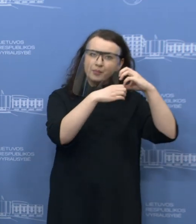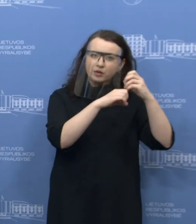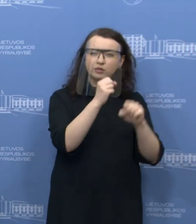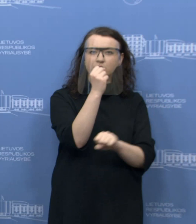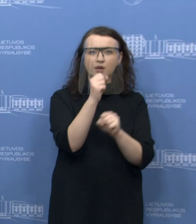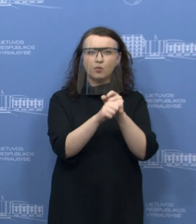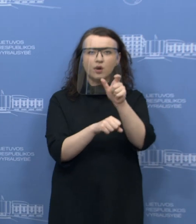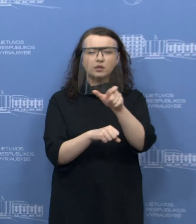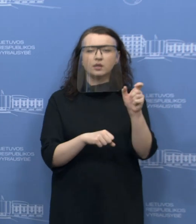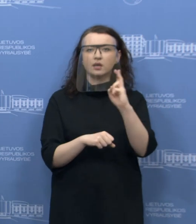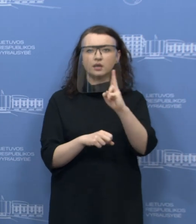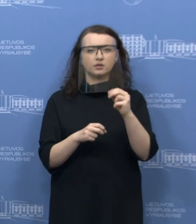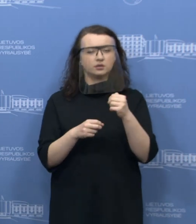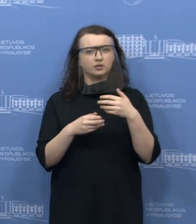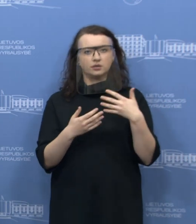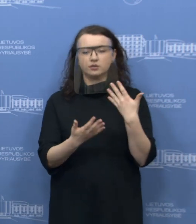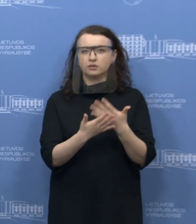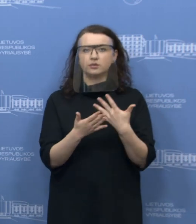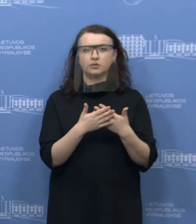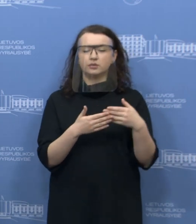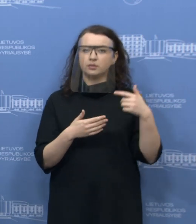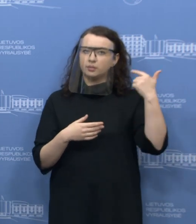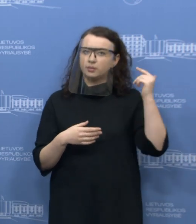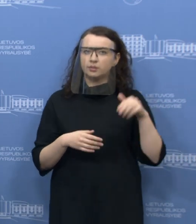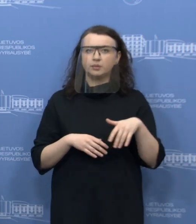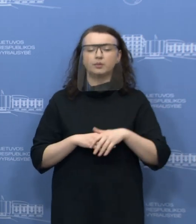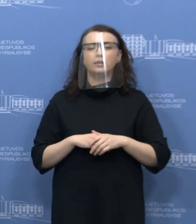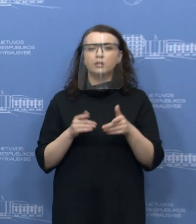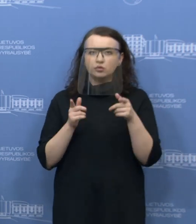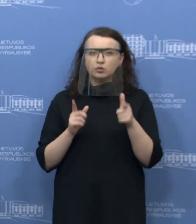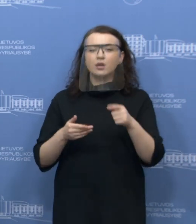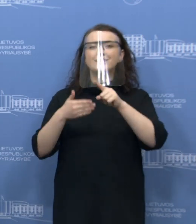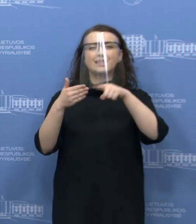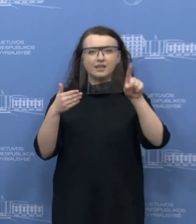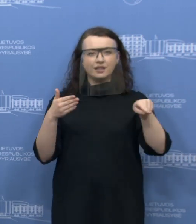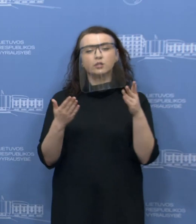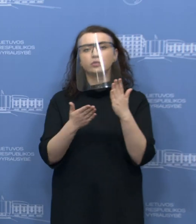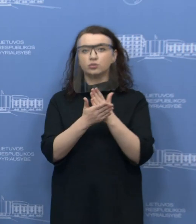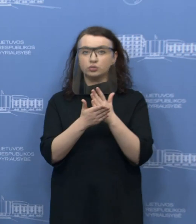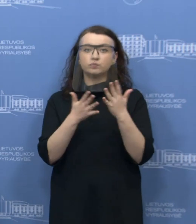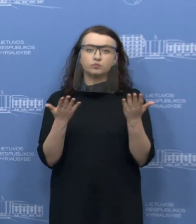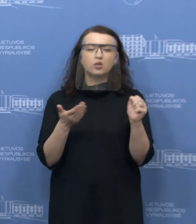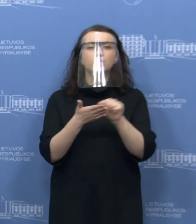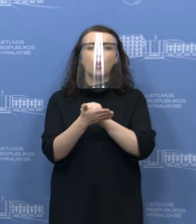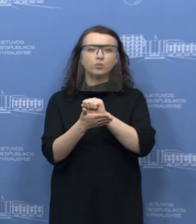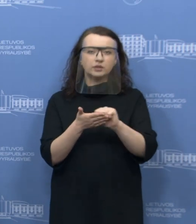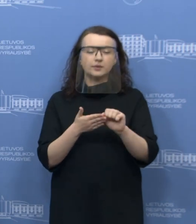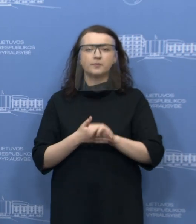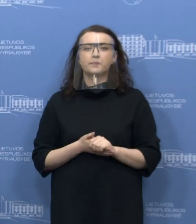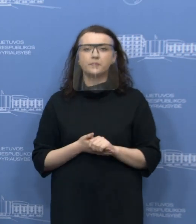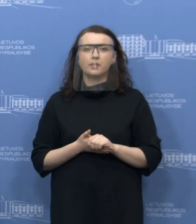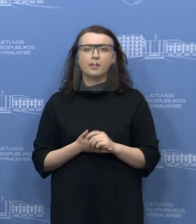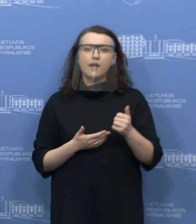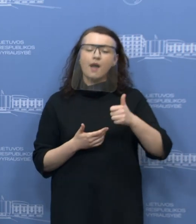sužinotų kažką, ką jie ten analizuoja. Tai iš tikrųjų statistika yra tokia, bet vėlgi tam, kad